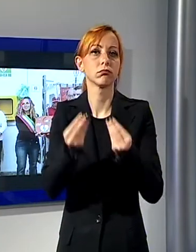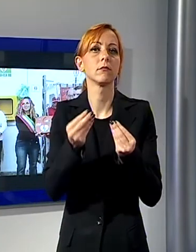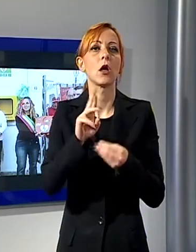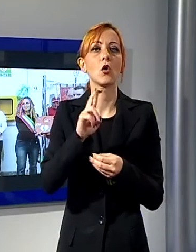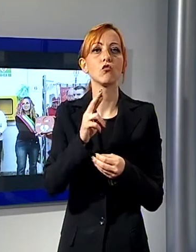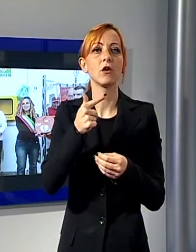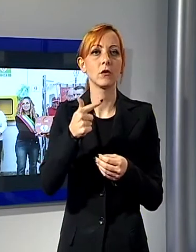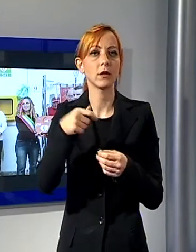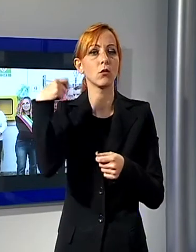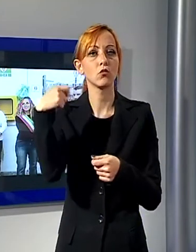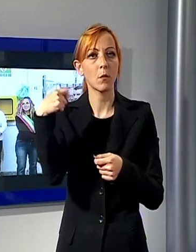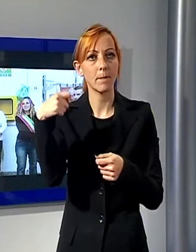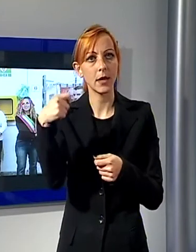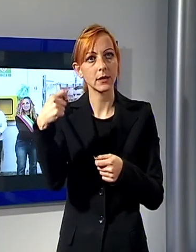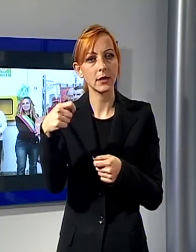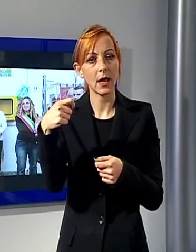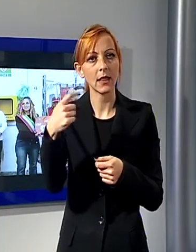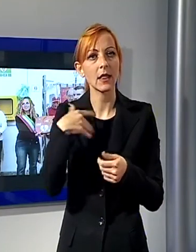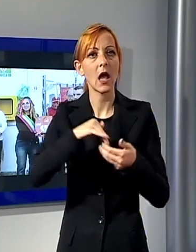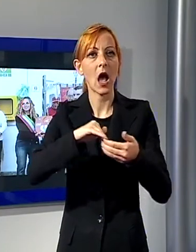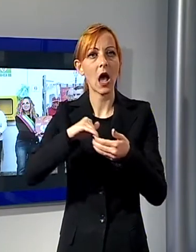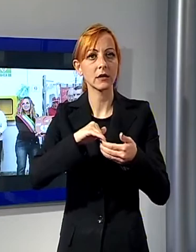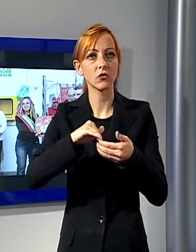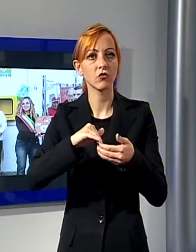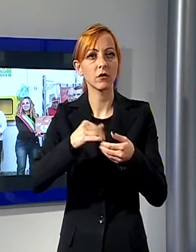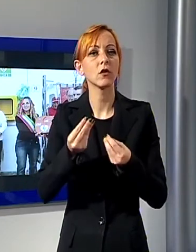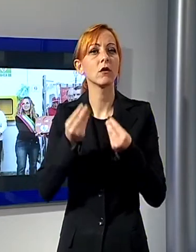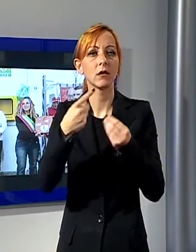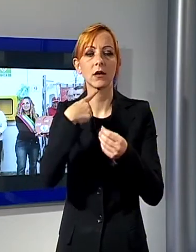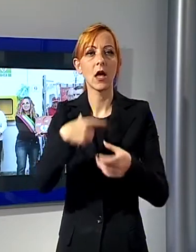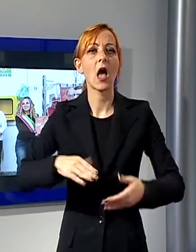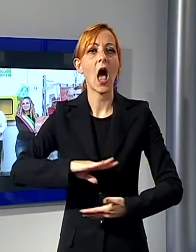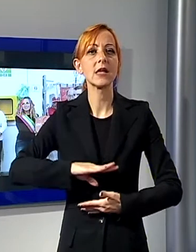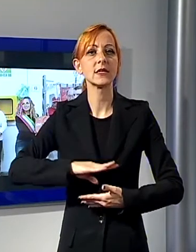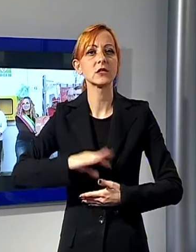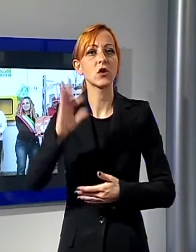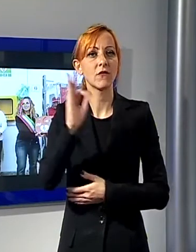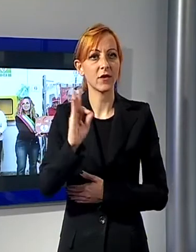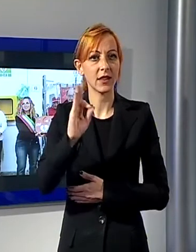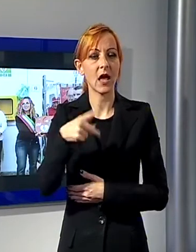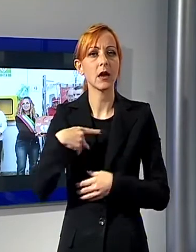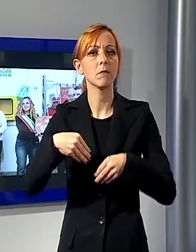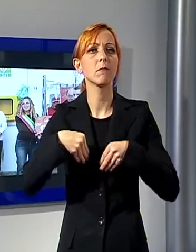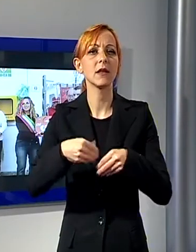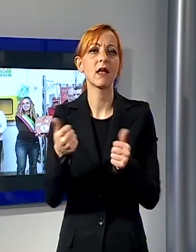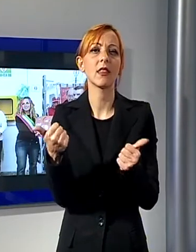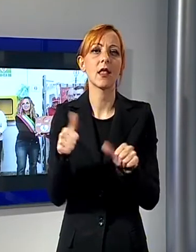Taddeucci, presidente dell'associazione, all'assessore Serena Frediani. Presente alla cerimonia anche Stefano